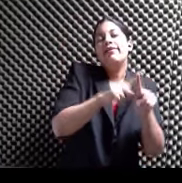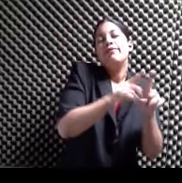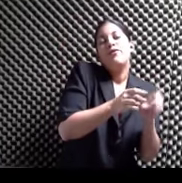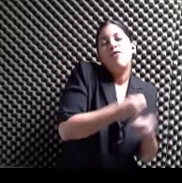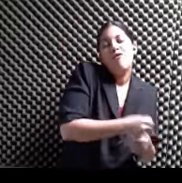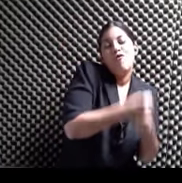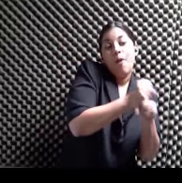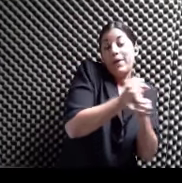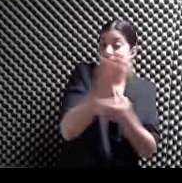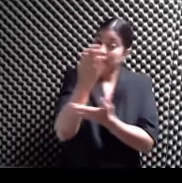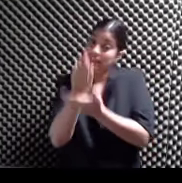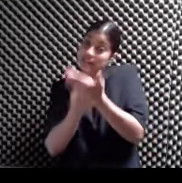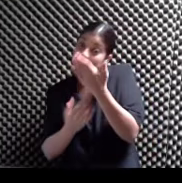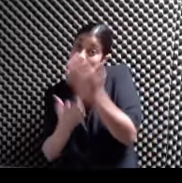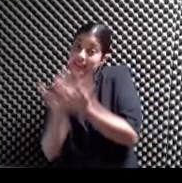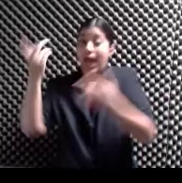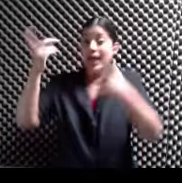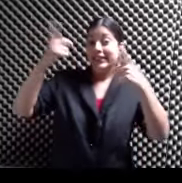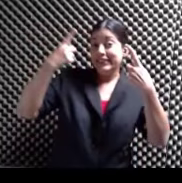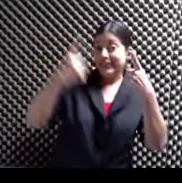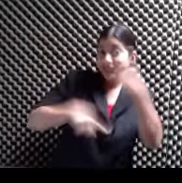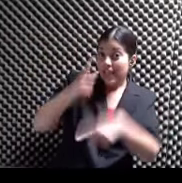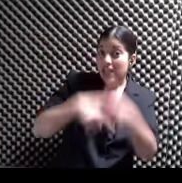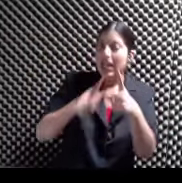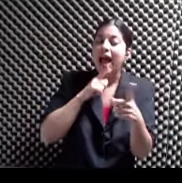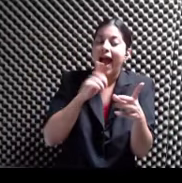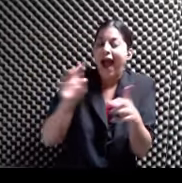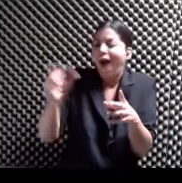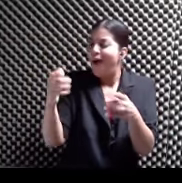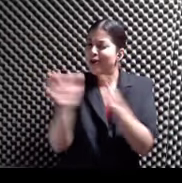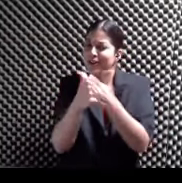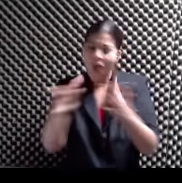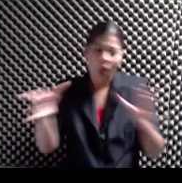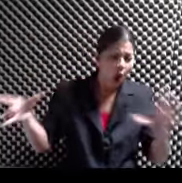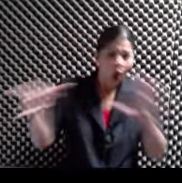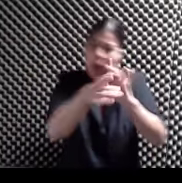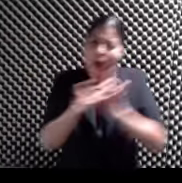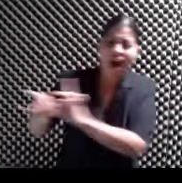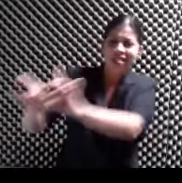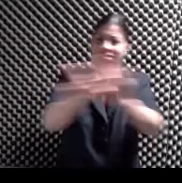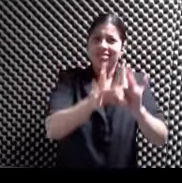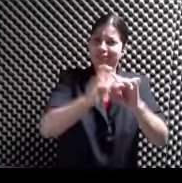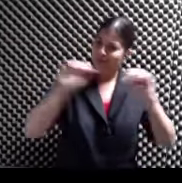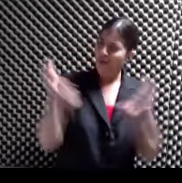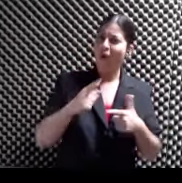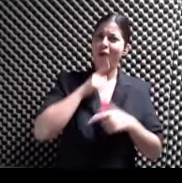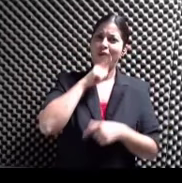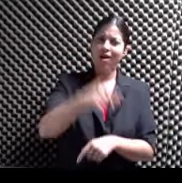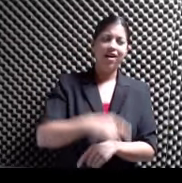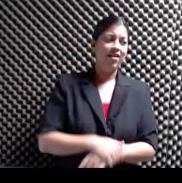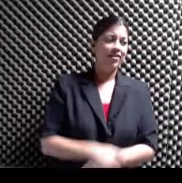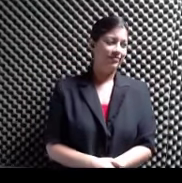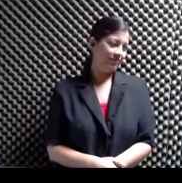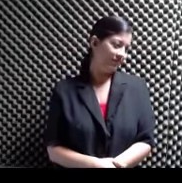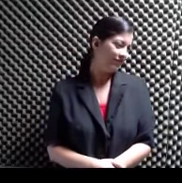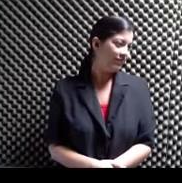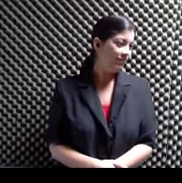señas Exacto Se hacen con las manos Que los conecta también Con el otro libro Exacto Y yo creo que Tendremos que dedicarle Aunque es un